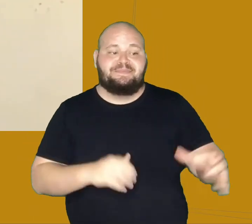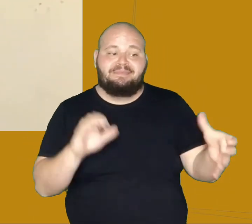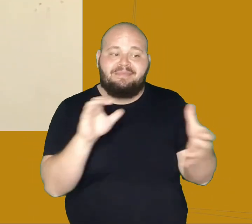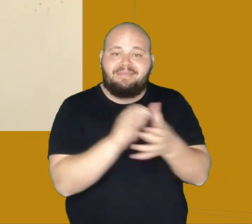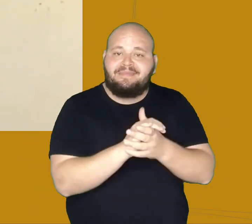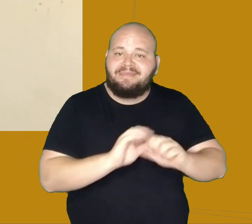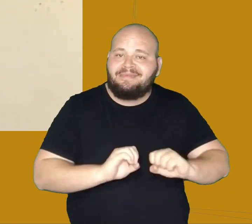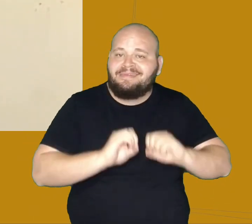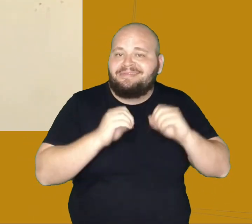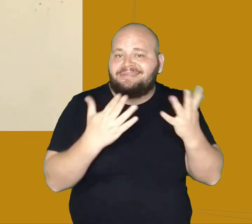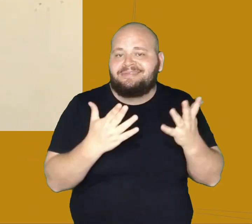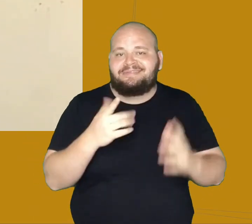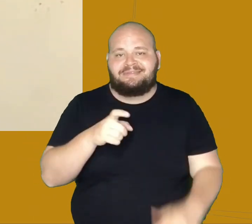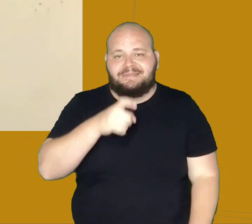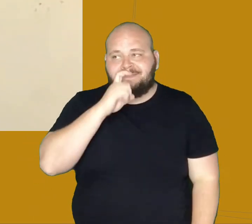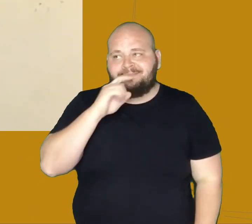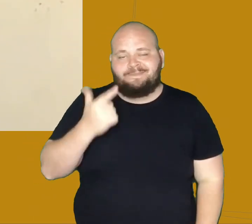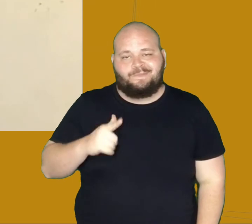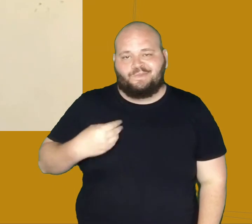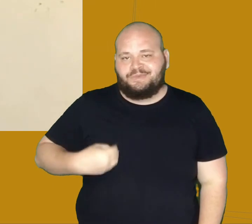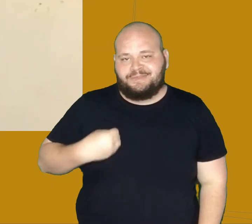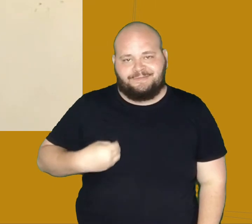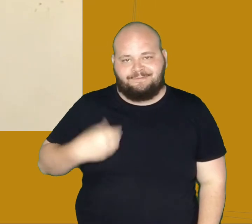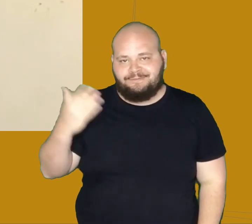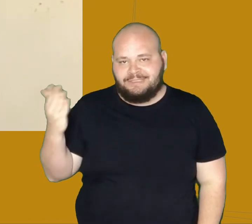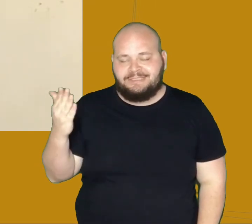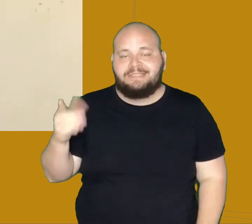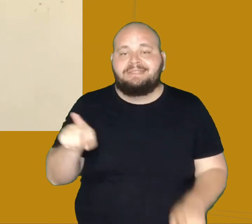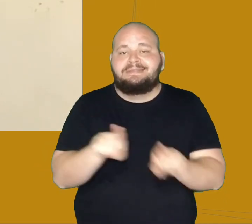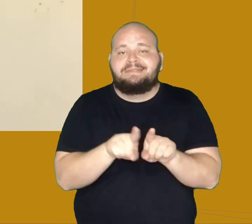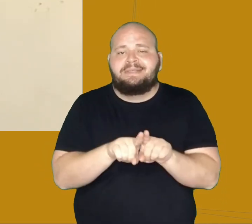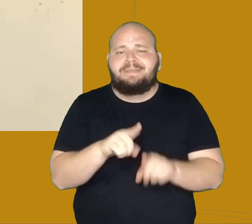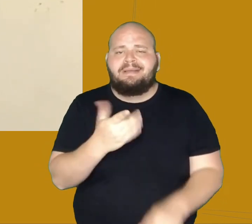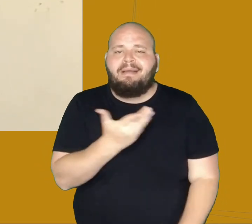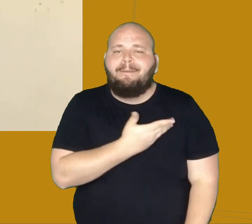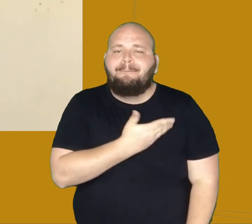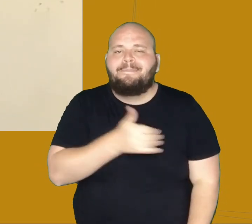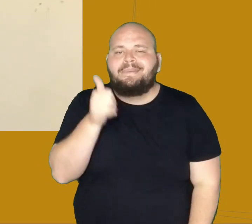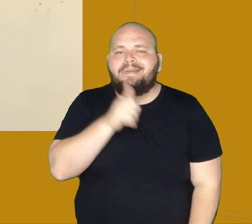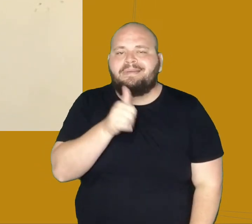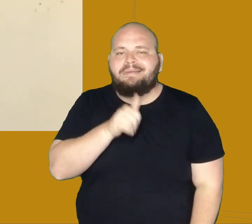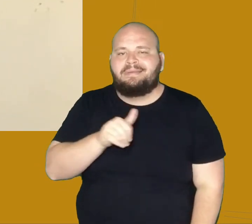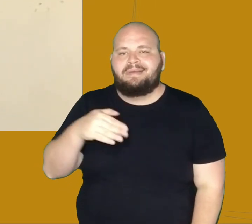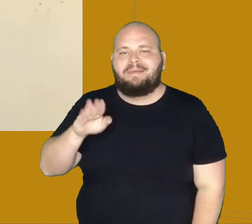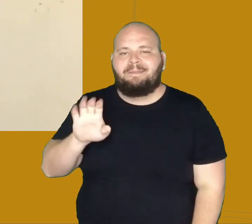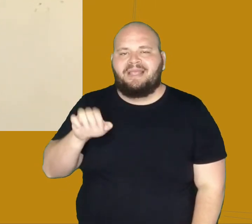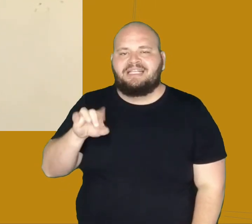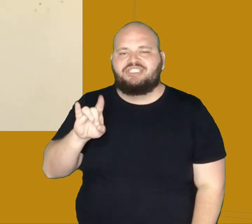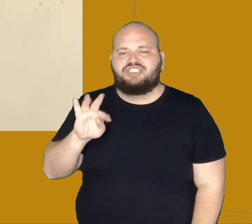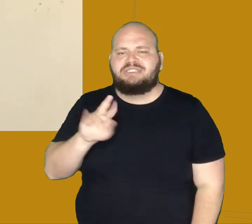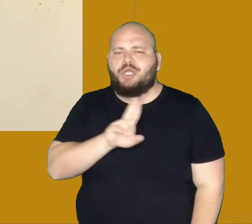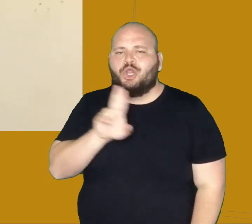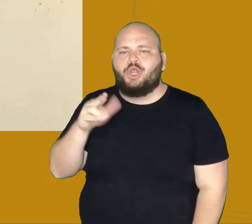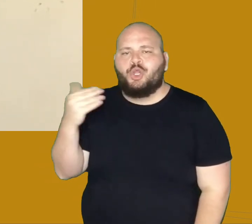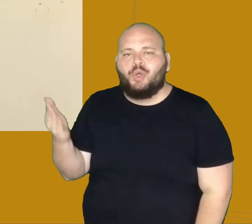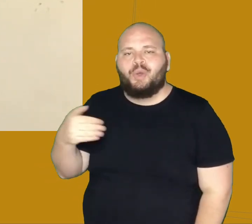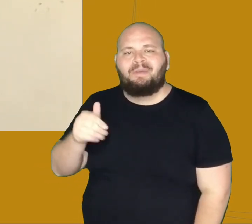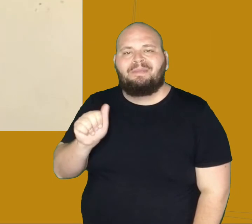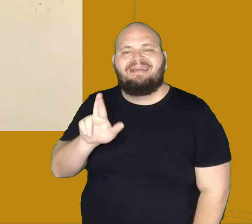sem a presença do pai de Eulália, o desamparcado do Proença, e também sem a presença da amiga de Dona Benedita, Dona Maria